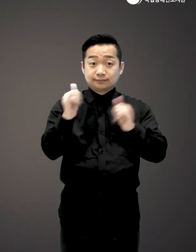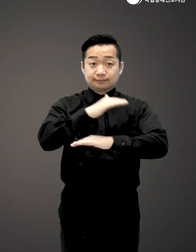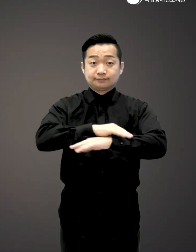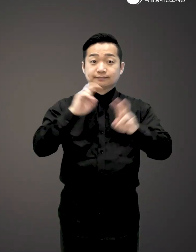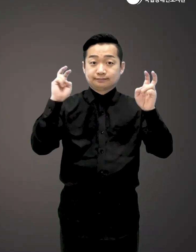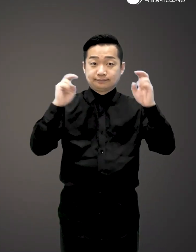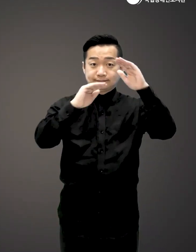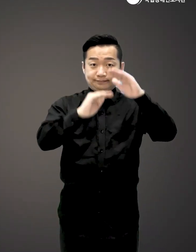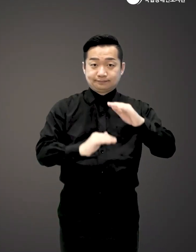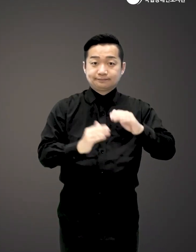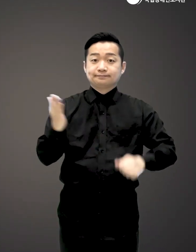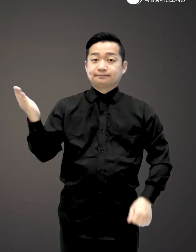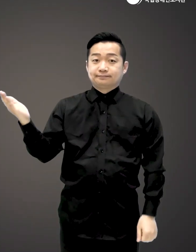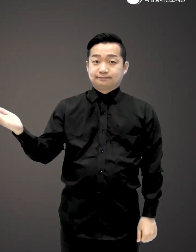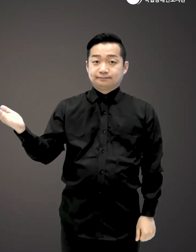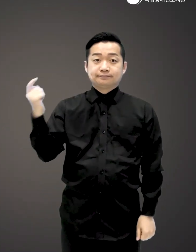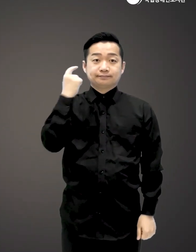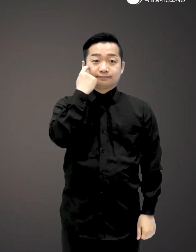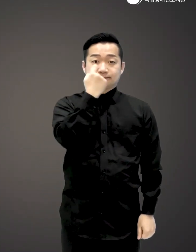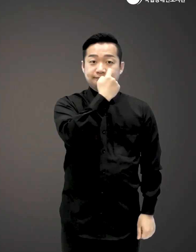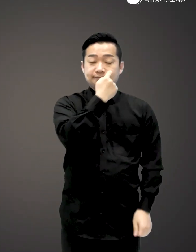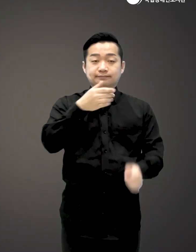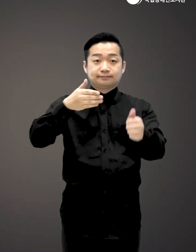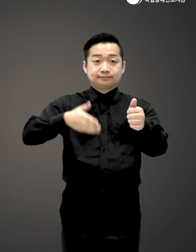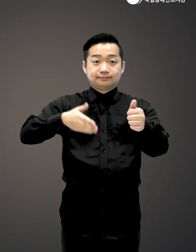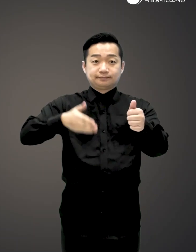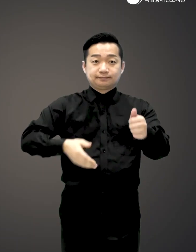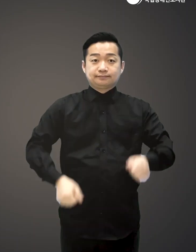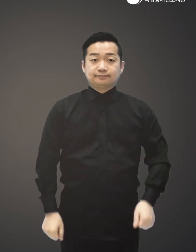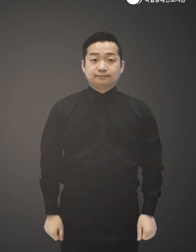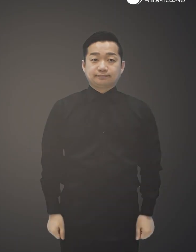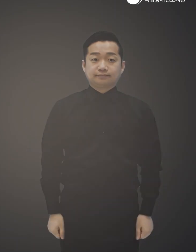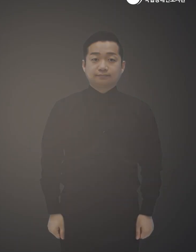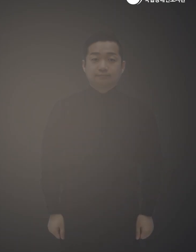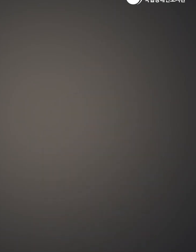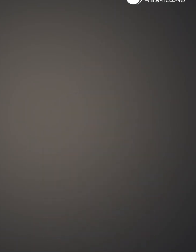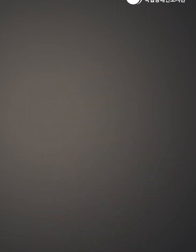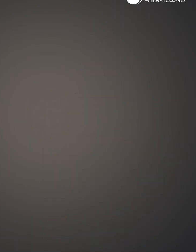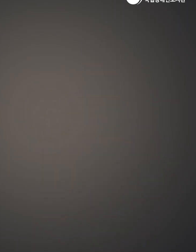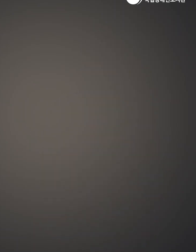유키 제목 공간 디자인의 기술 출판사 리스컴